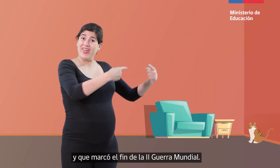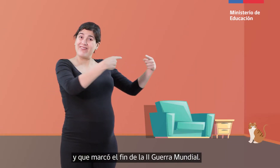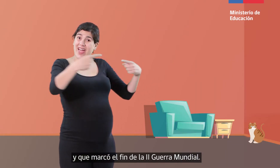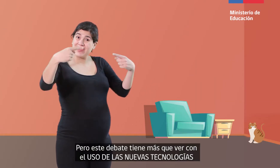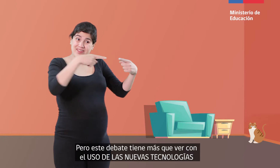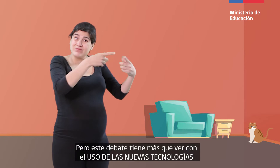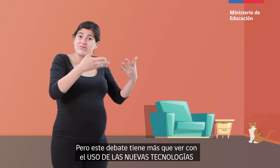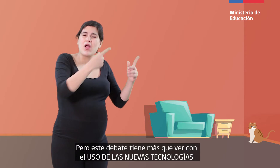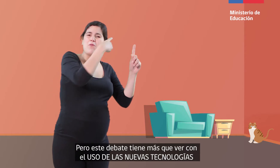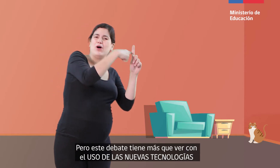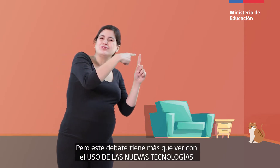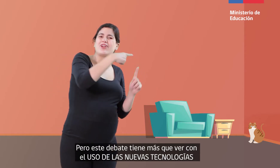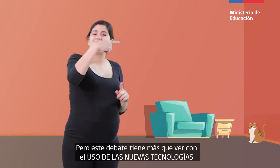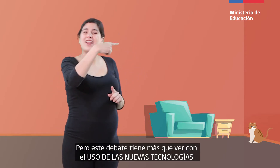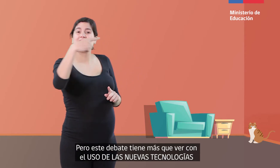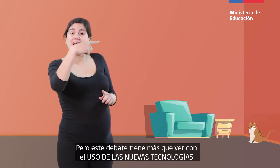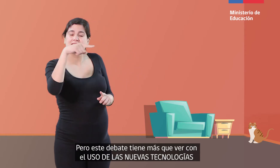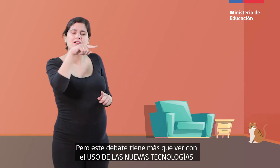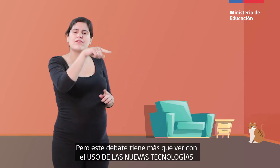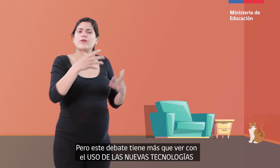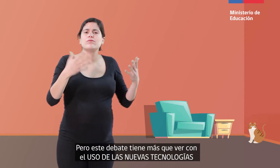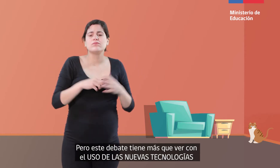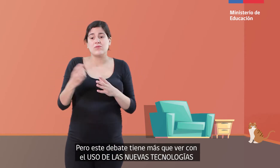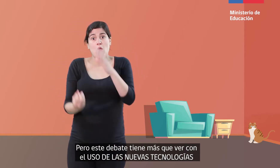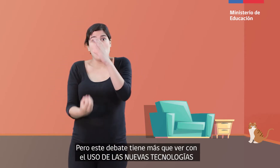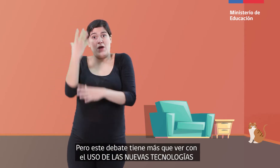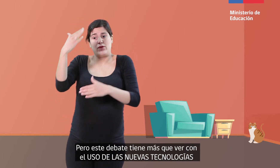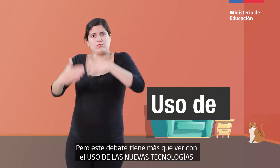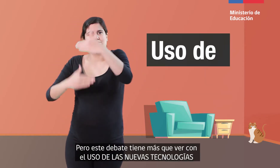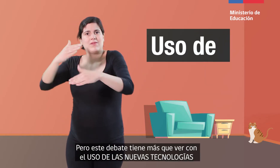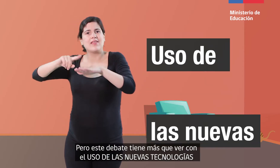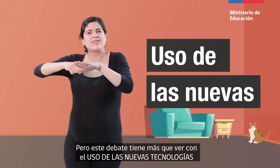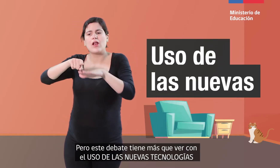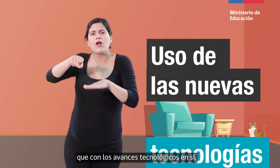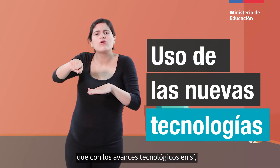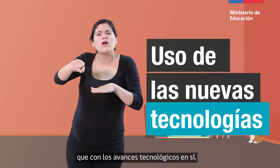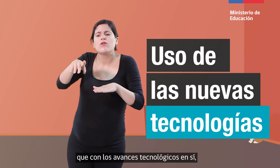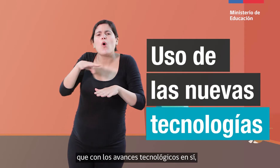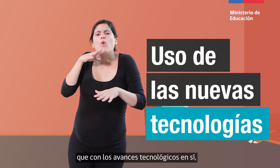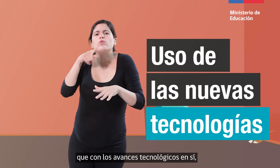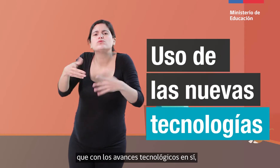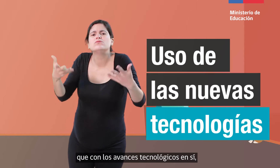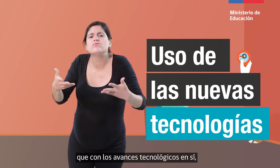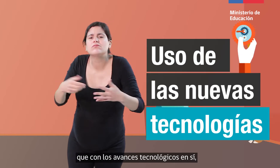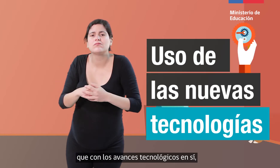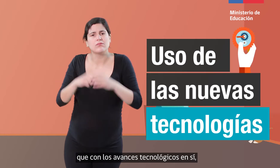Pero este debate tiene más que ver con el uso de las nuevas tecnologías que con los avances tecnológicos en sí.